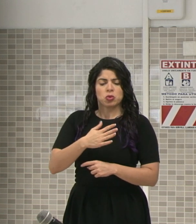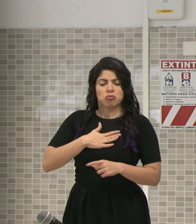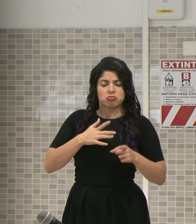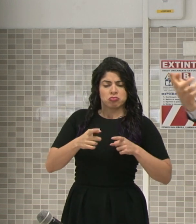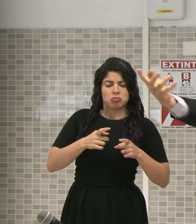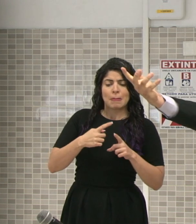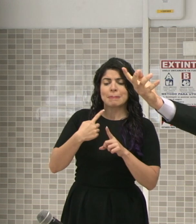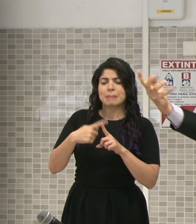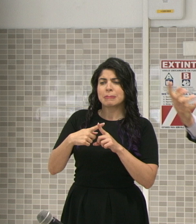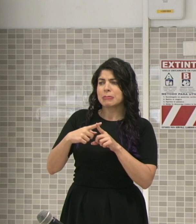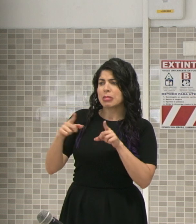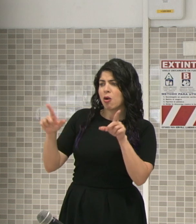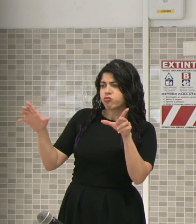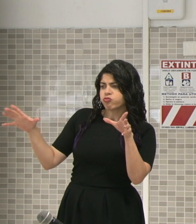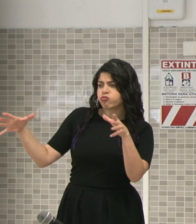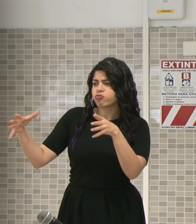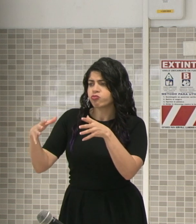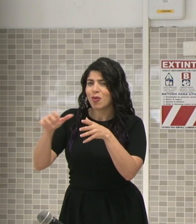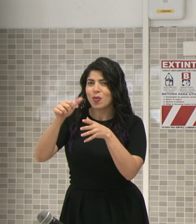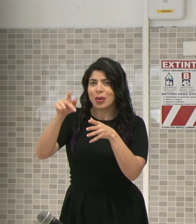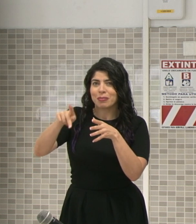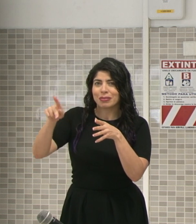conjuntarla con la de los demás,